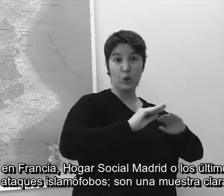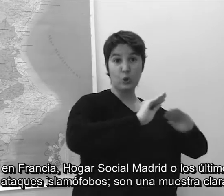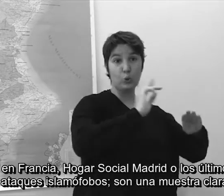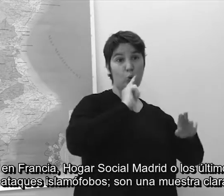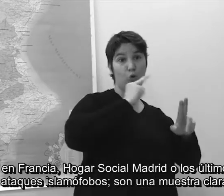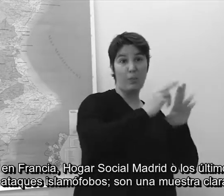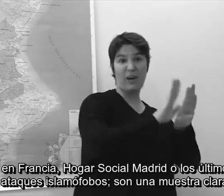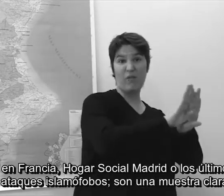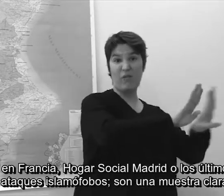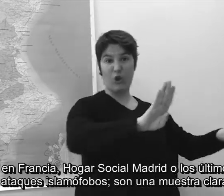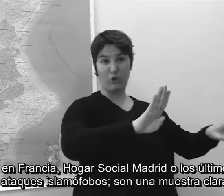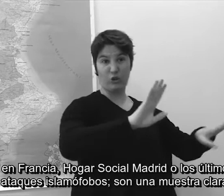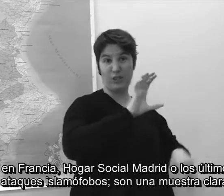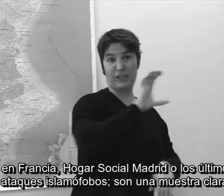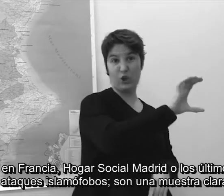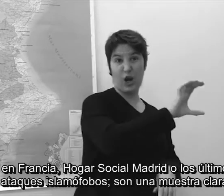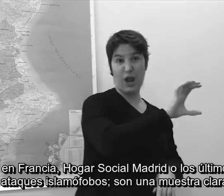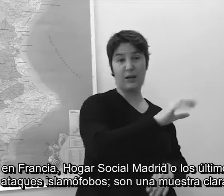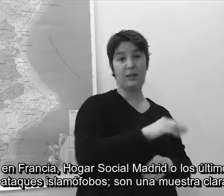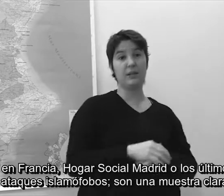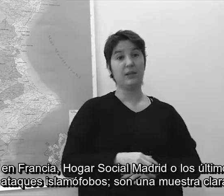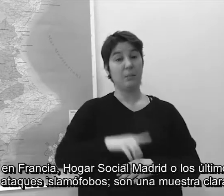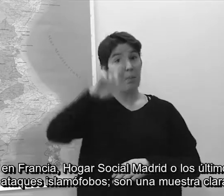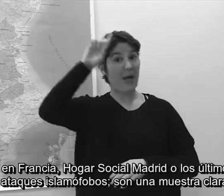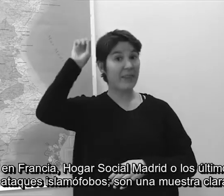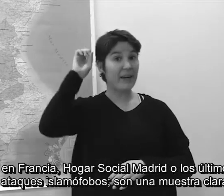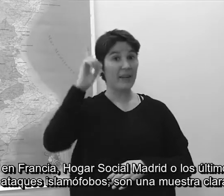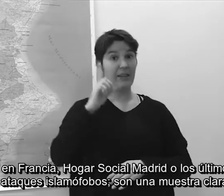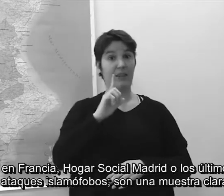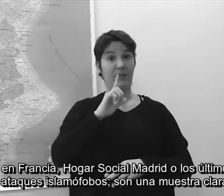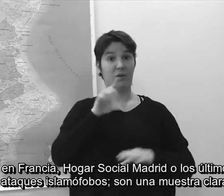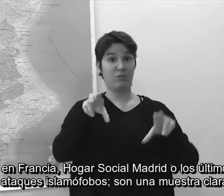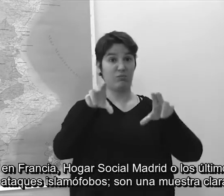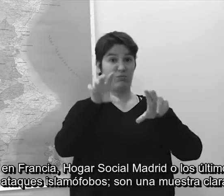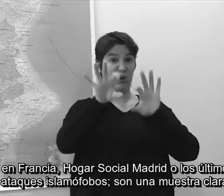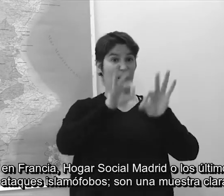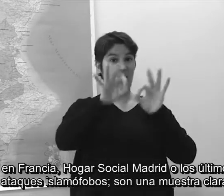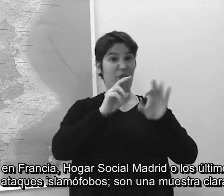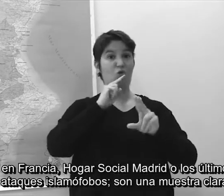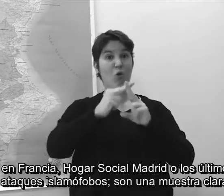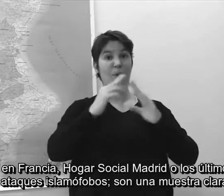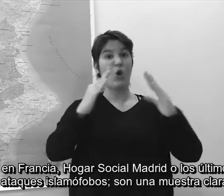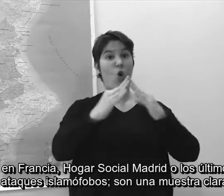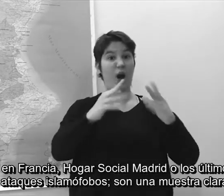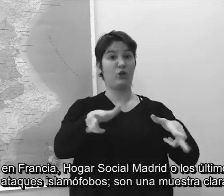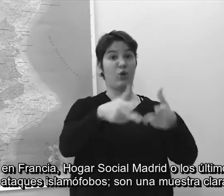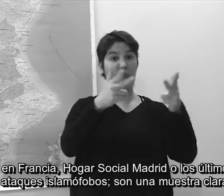Madrid, o els darrers atacs islamòfobs que en són una clara mostra.